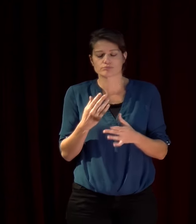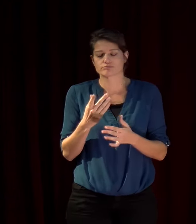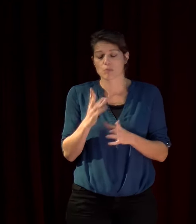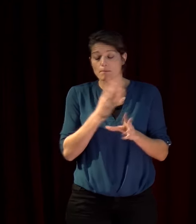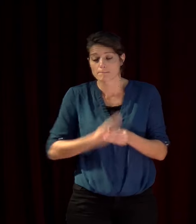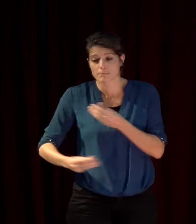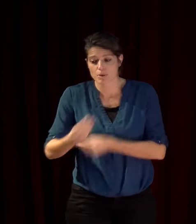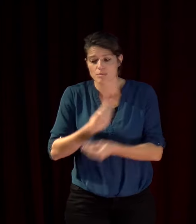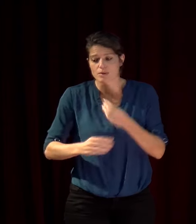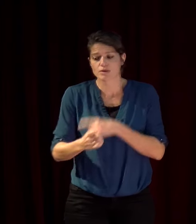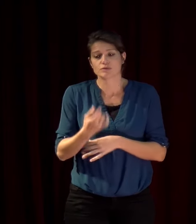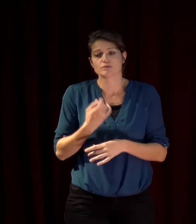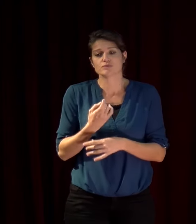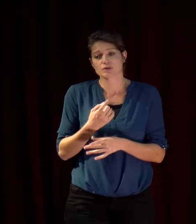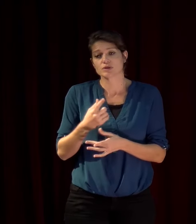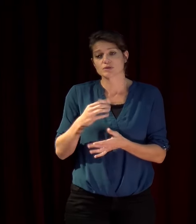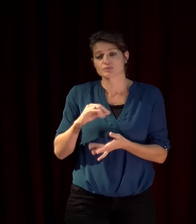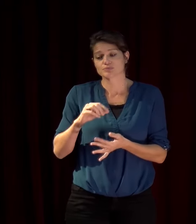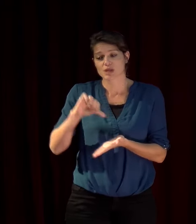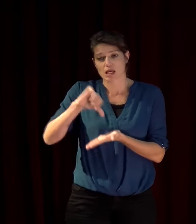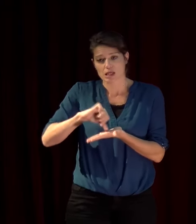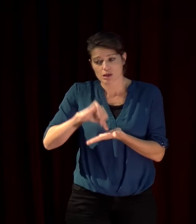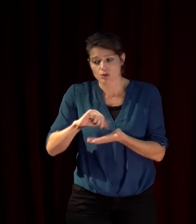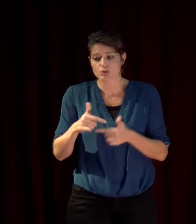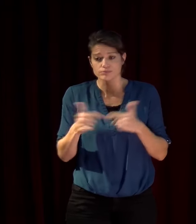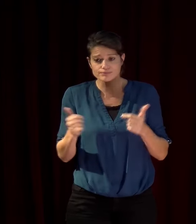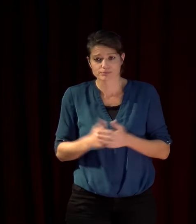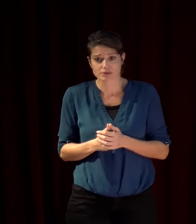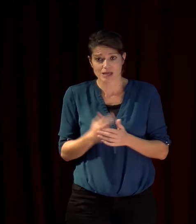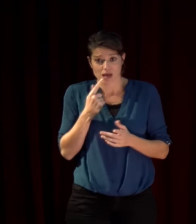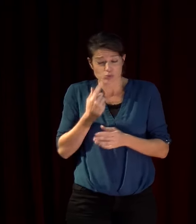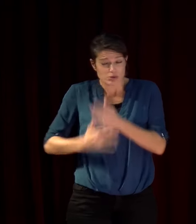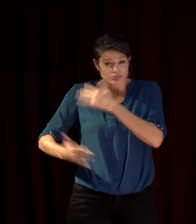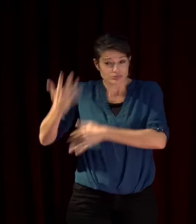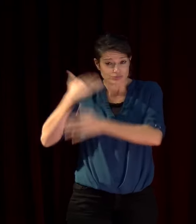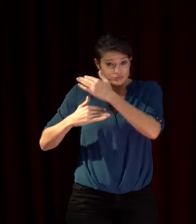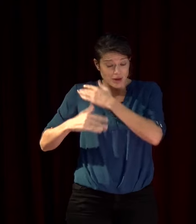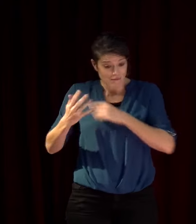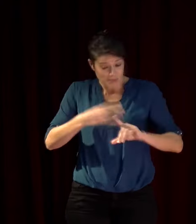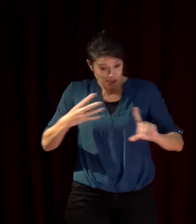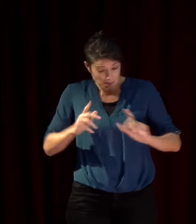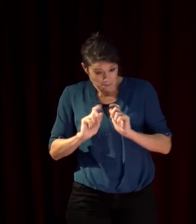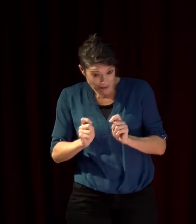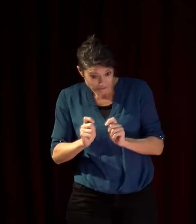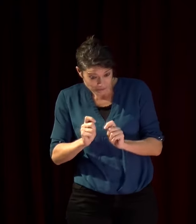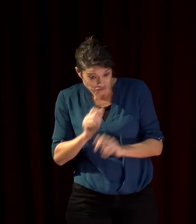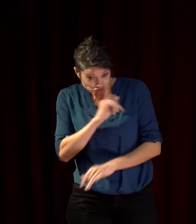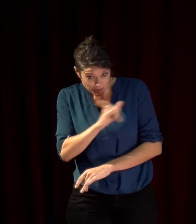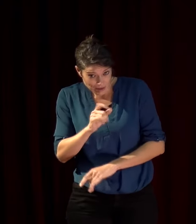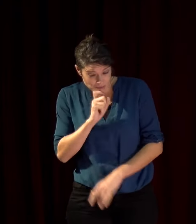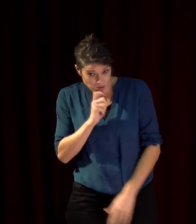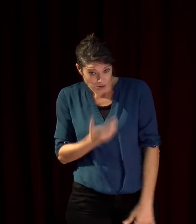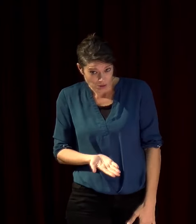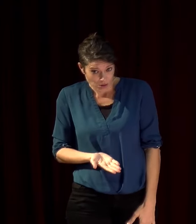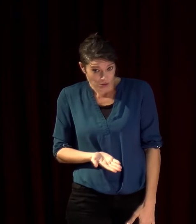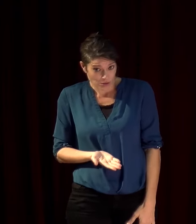là depuis 5000 5000 ans etc ils nommaient pas la Méditerranée ils n'avaient pas de nom pour la Méditerranée de nom